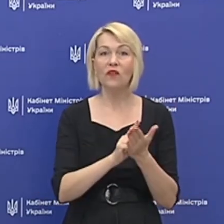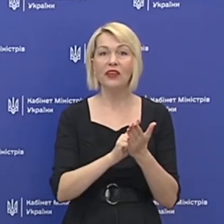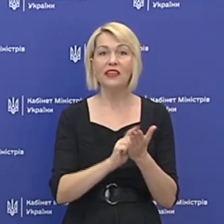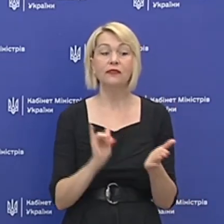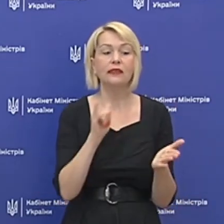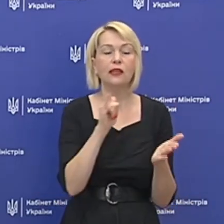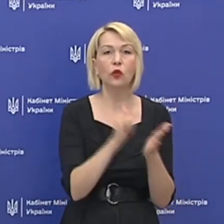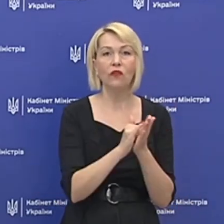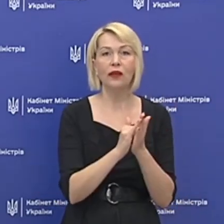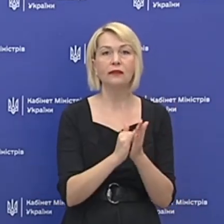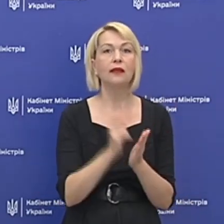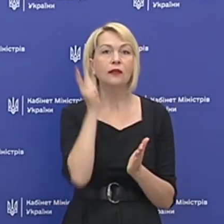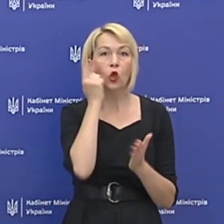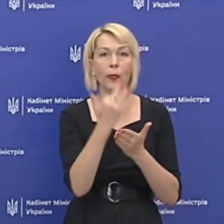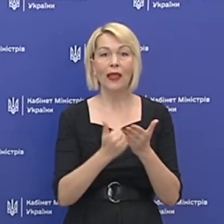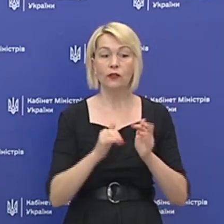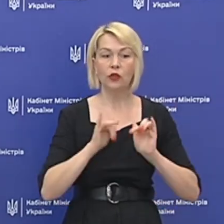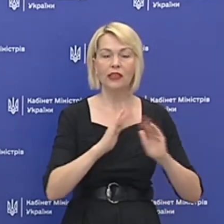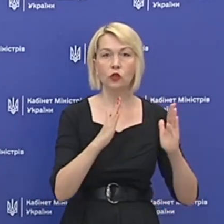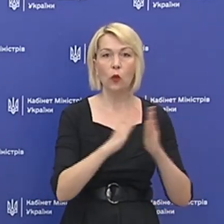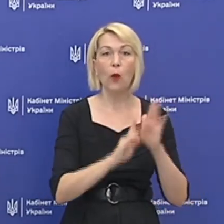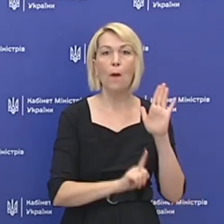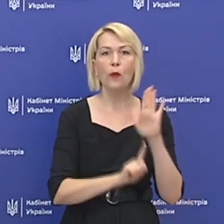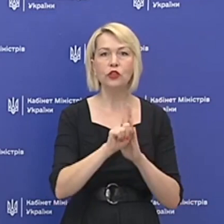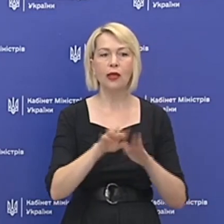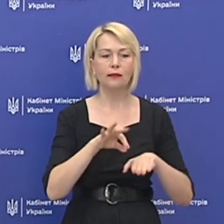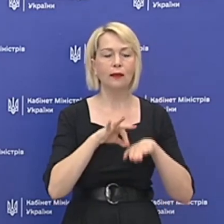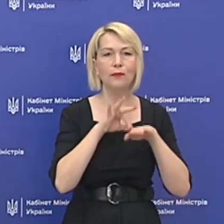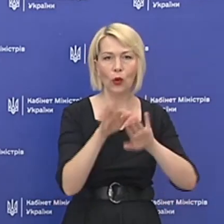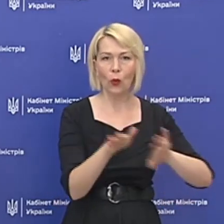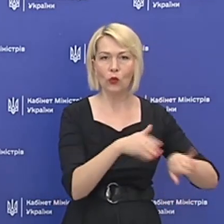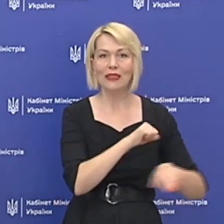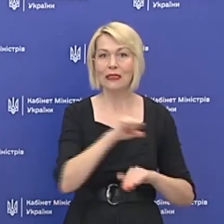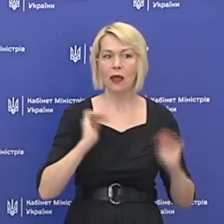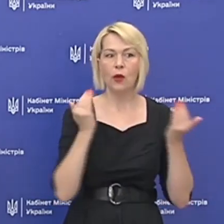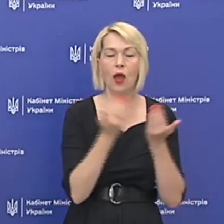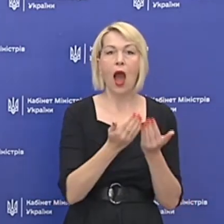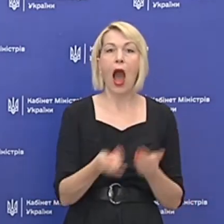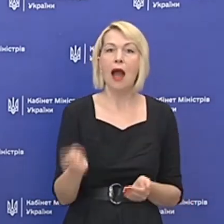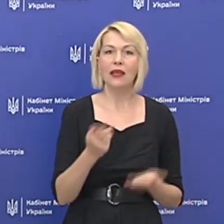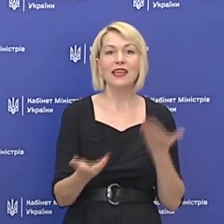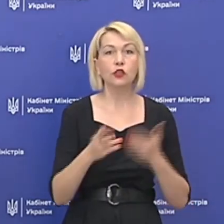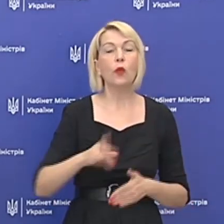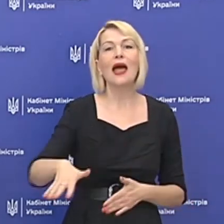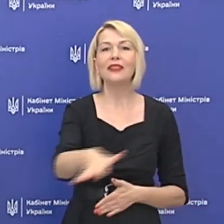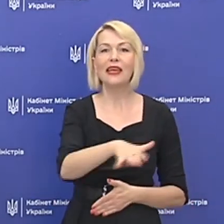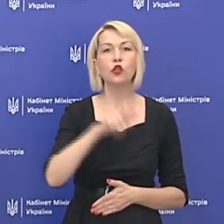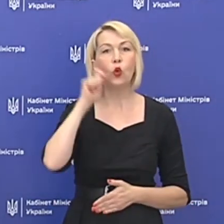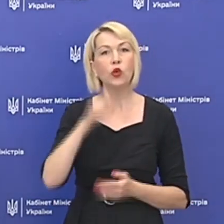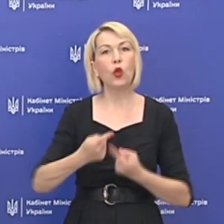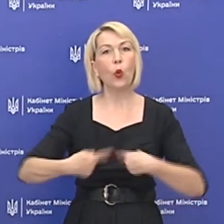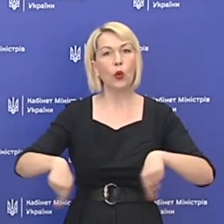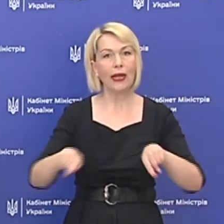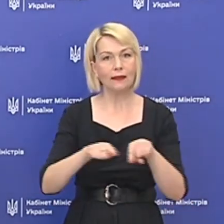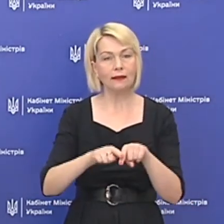додаток дій вдома, почати проходити самоізоляцію, але якщо на території України вони